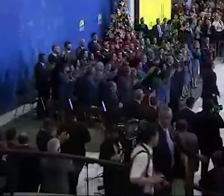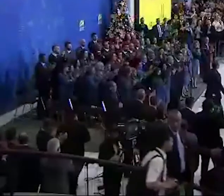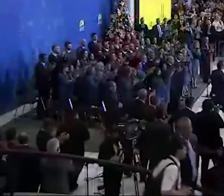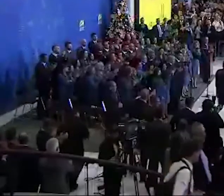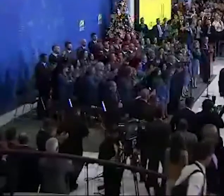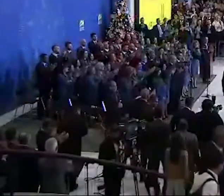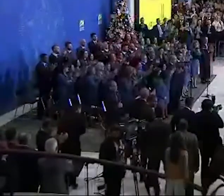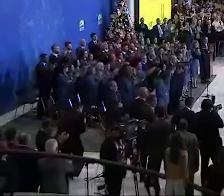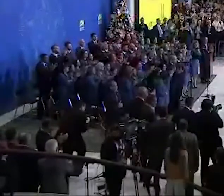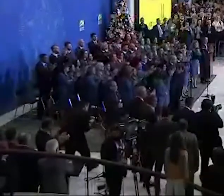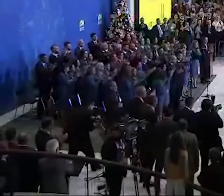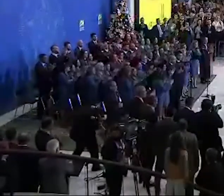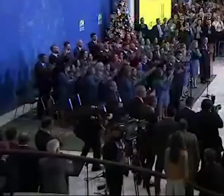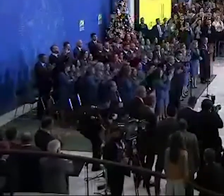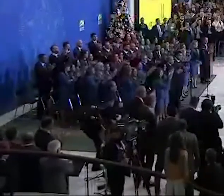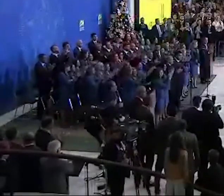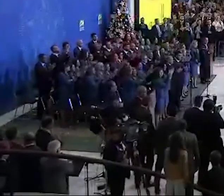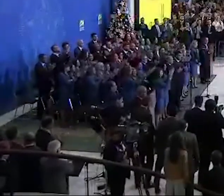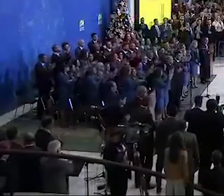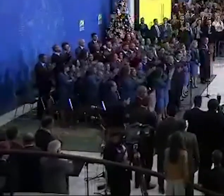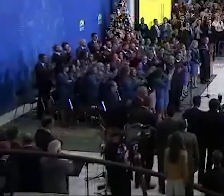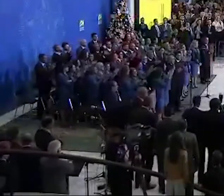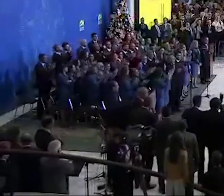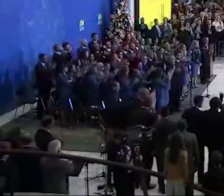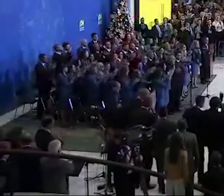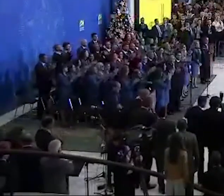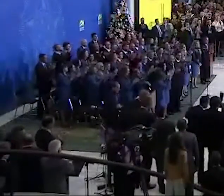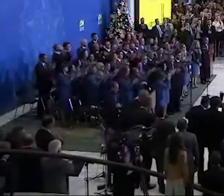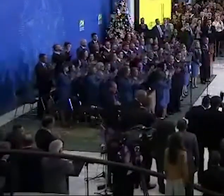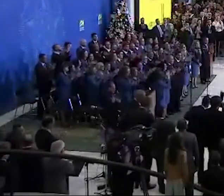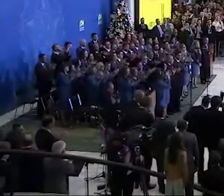Aplausos Aplausos Aplausos Aplausos Obrigada.